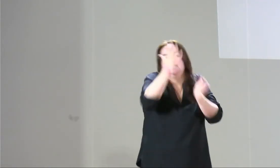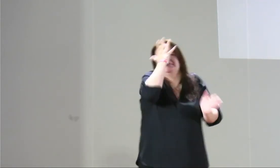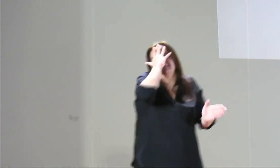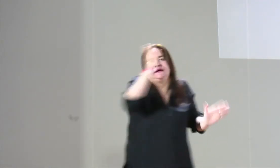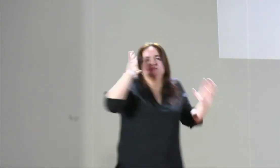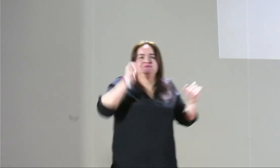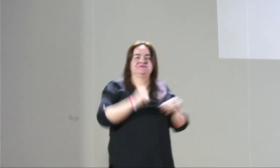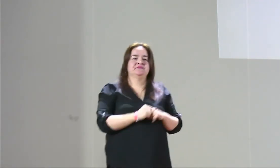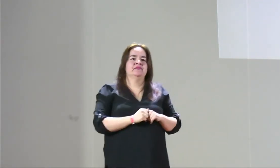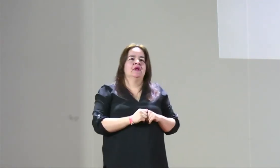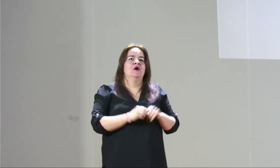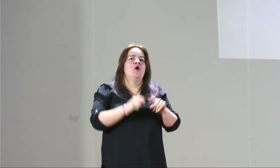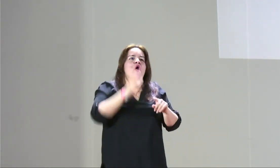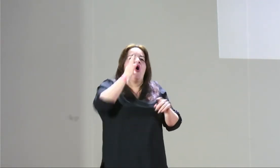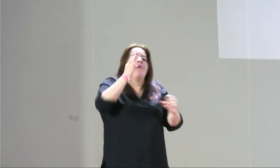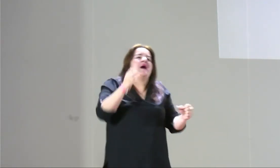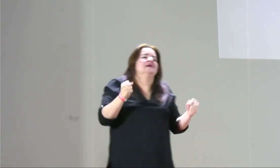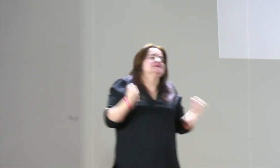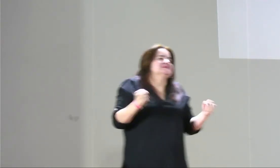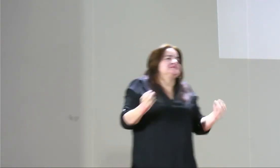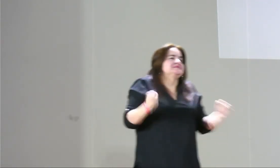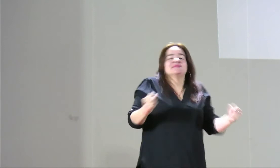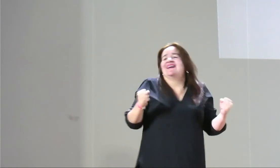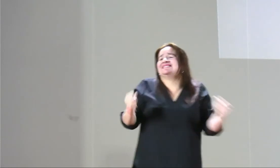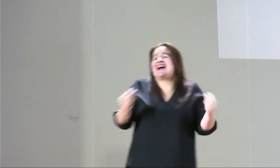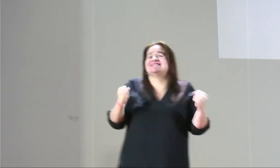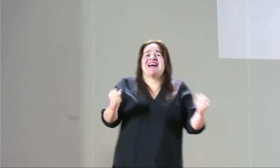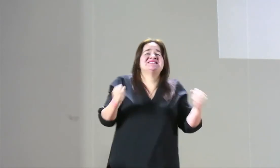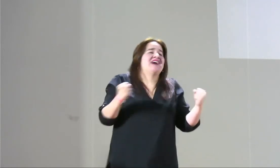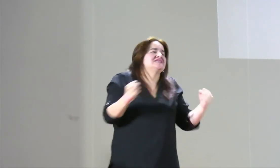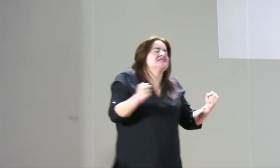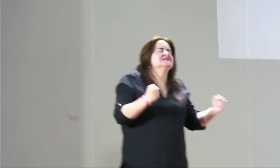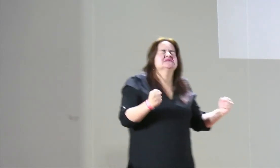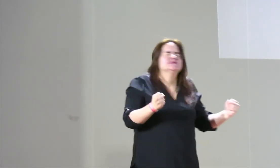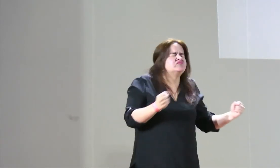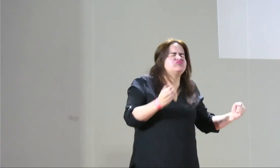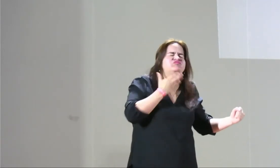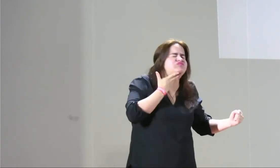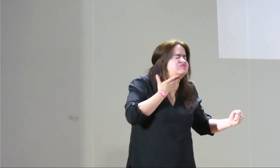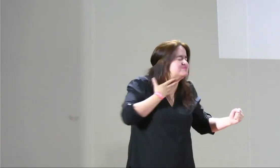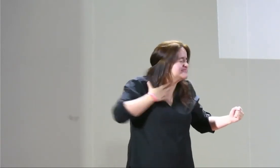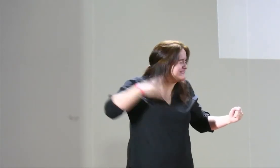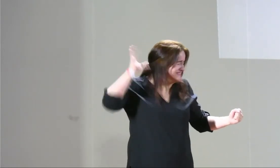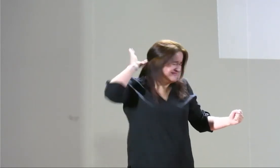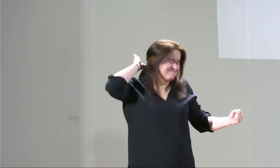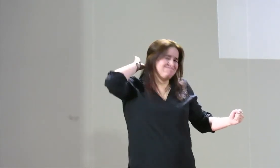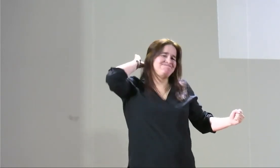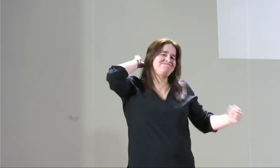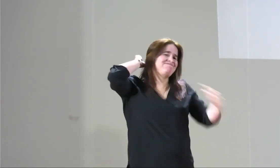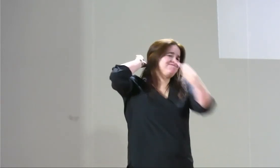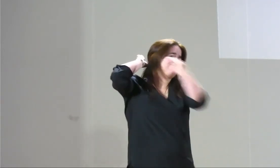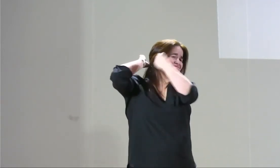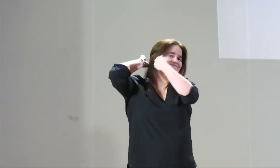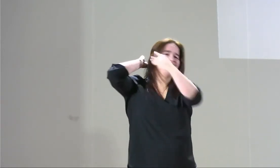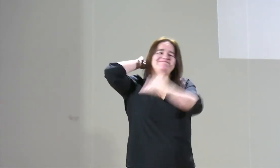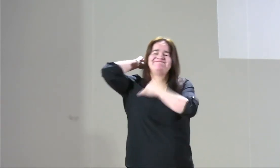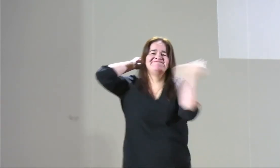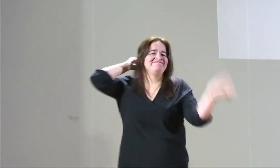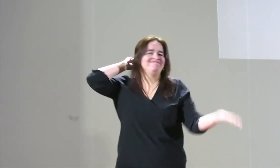yo le quiero preguntar hoy a los hombres y me da mucha pena con ustedes pero ese afán que tiene el